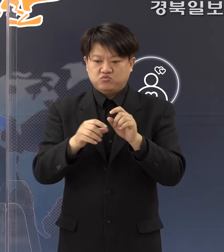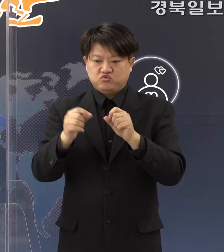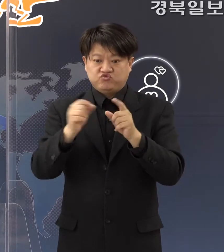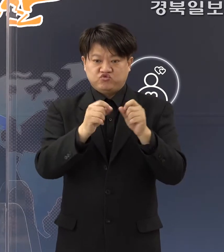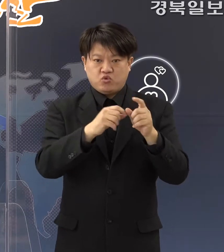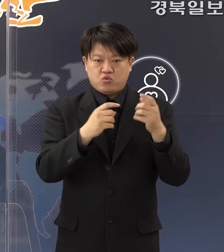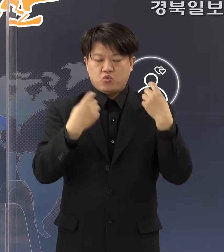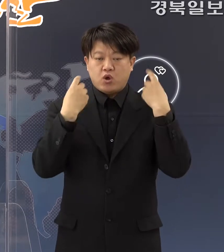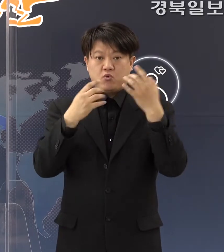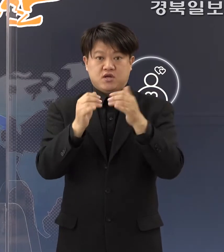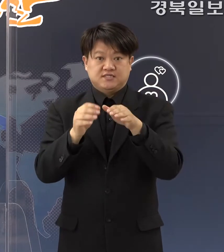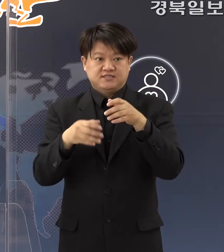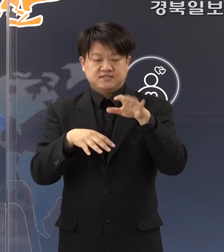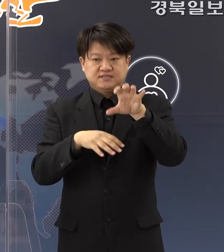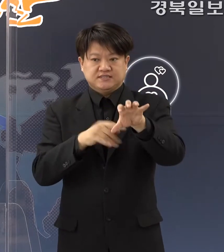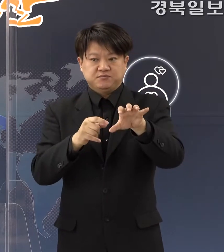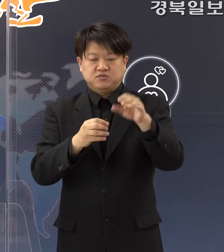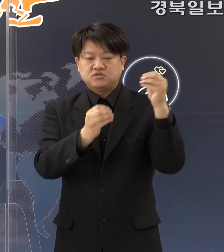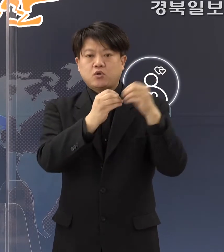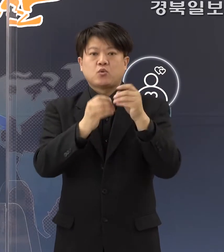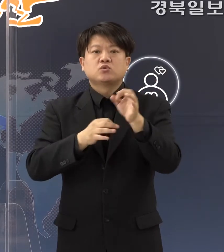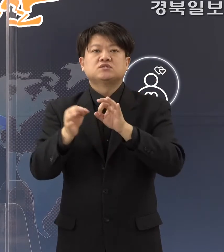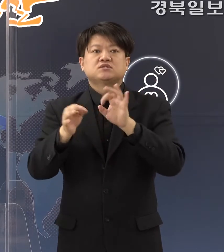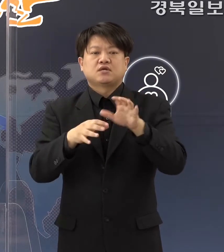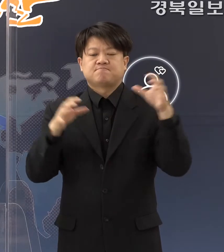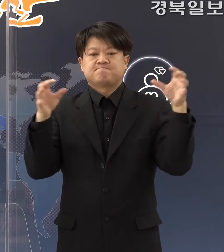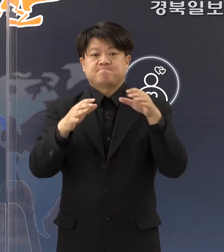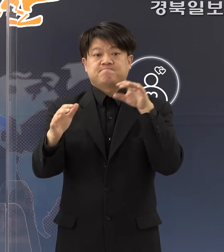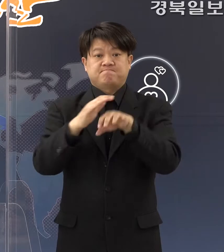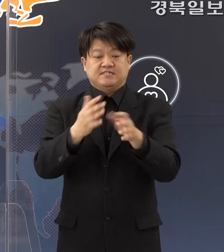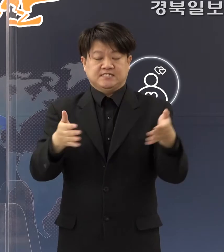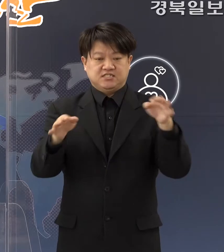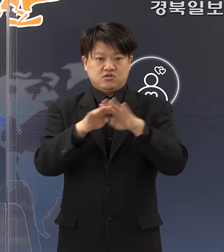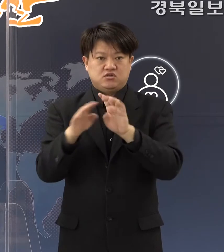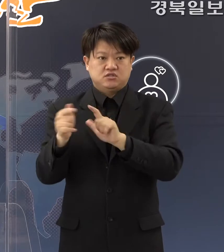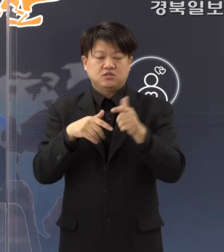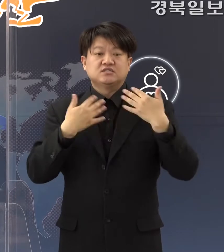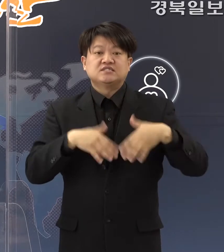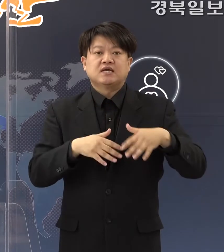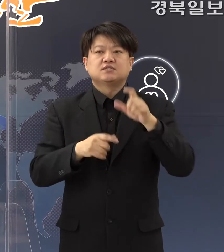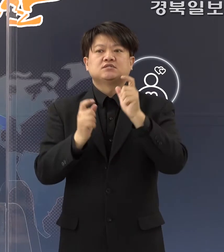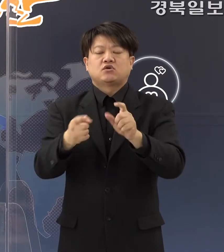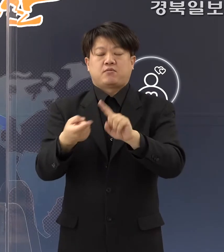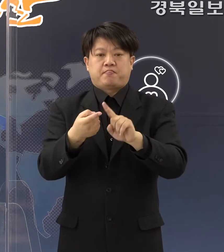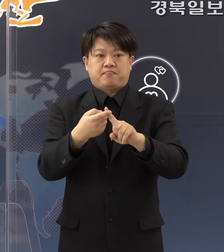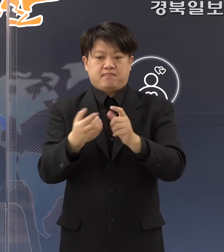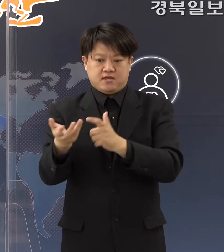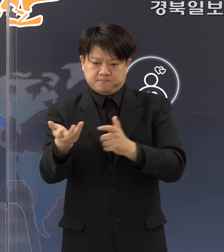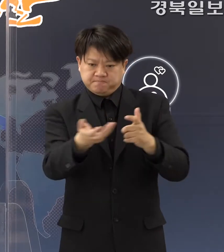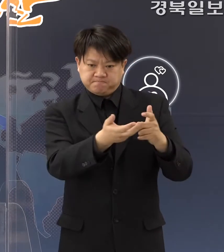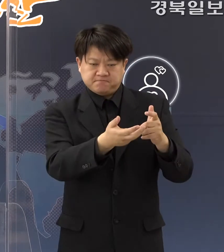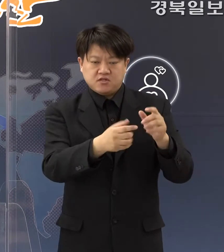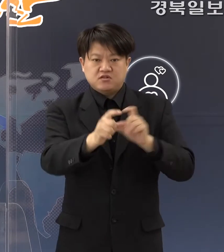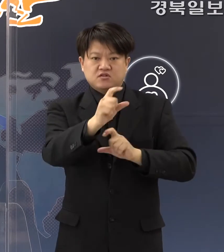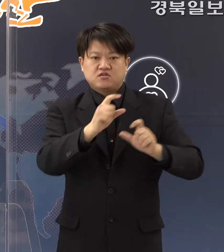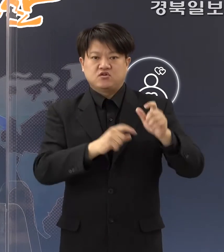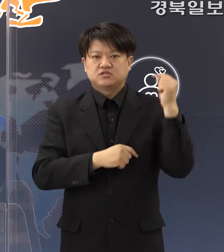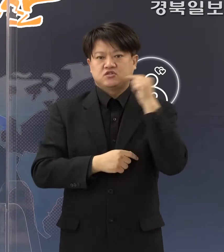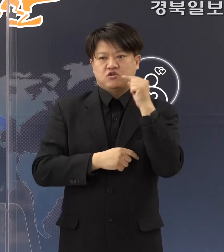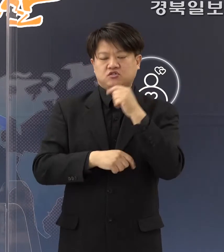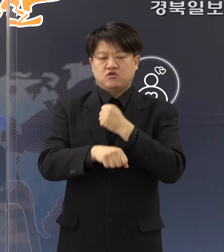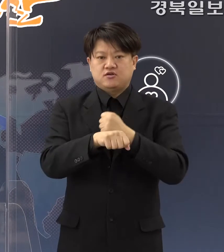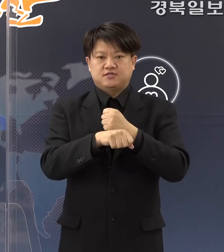전통시장, 다중밀집시설 등 최악지역에 대한 시설 소독 방역에 더욱 철저히